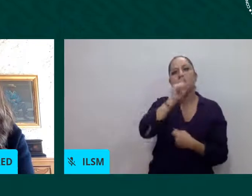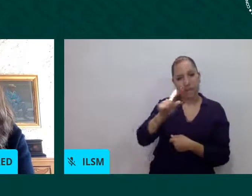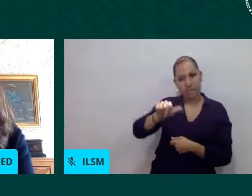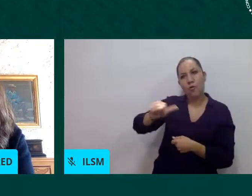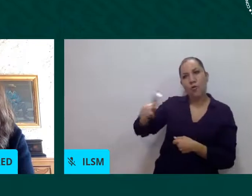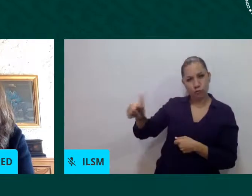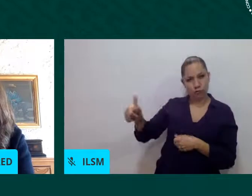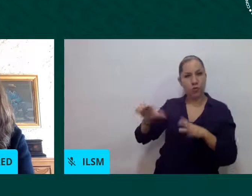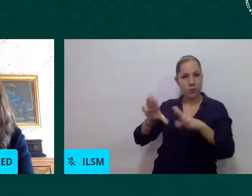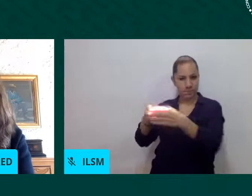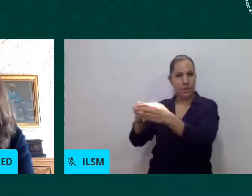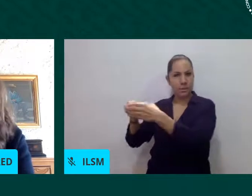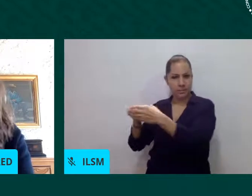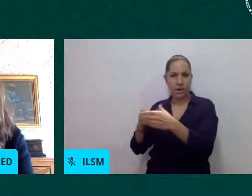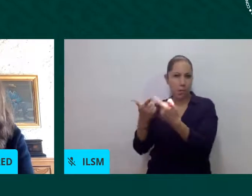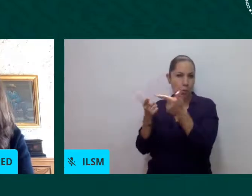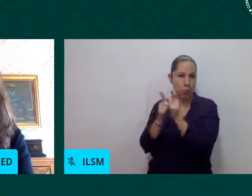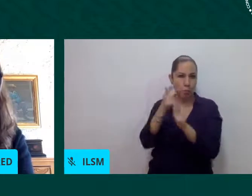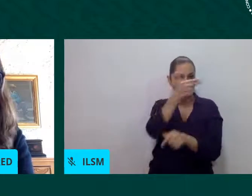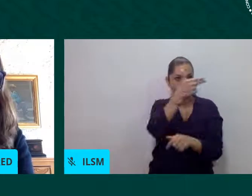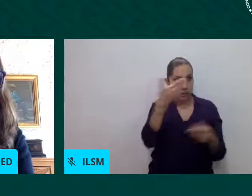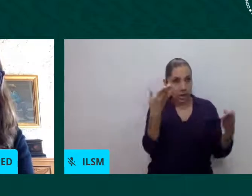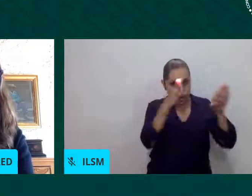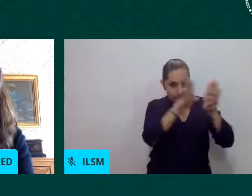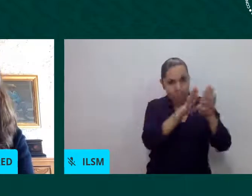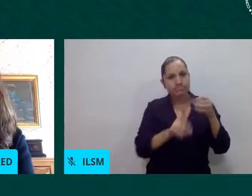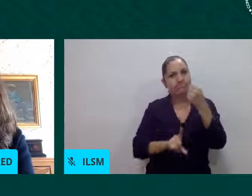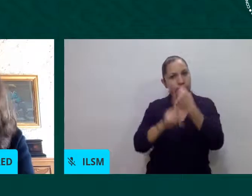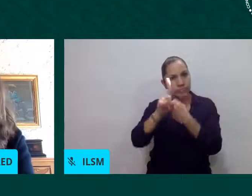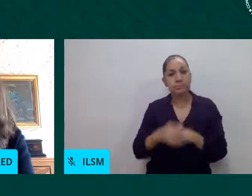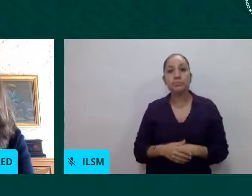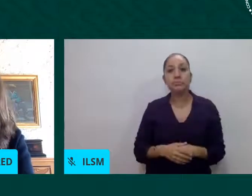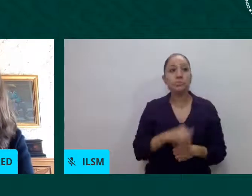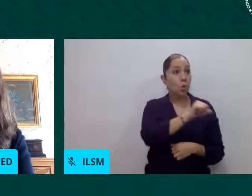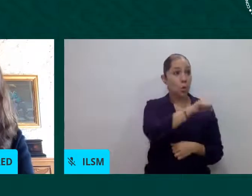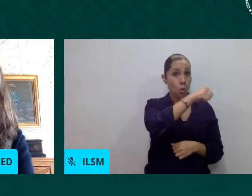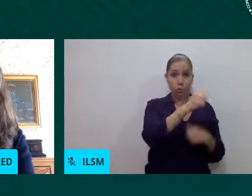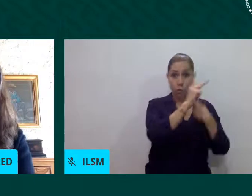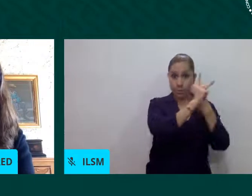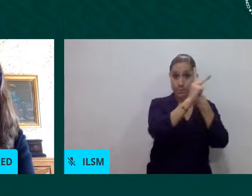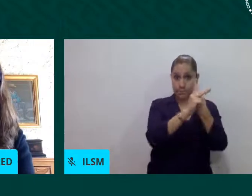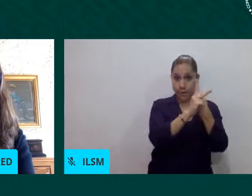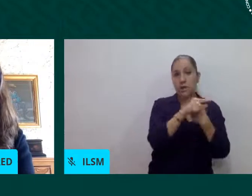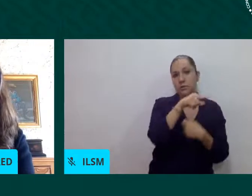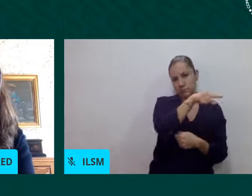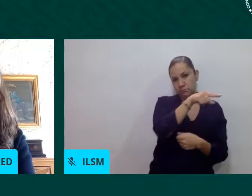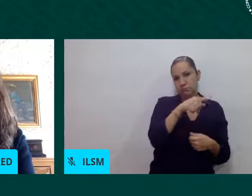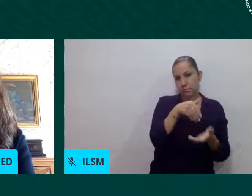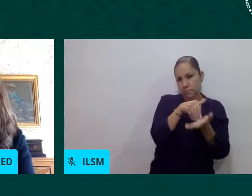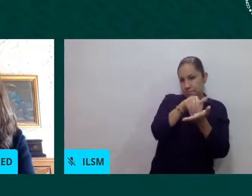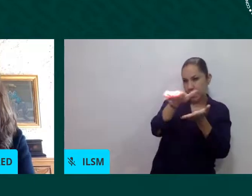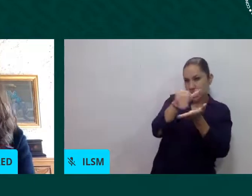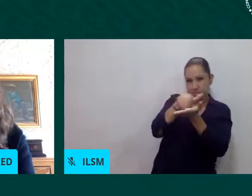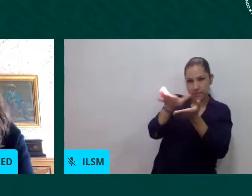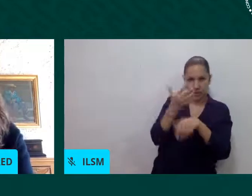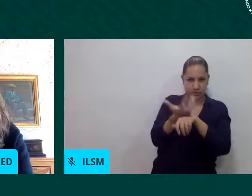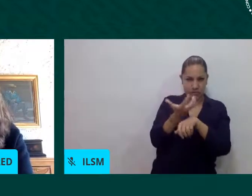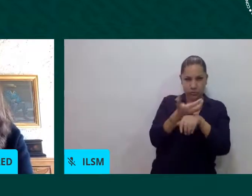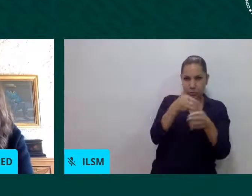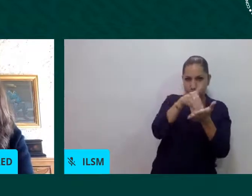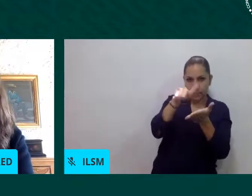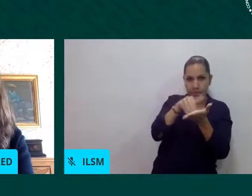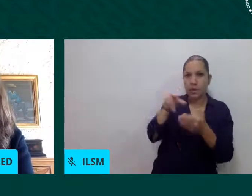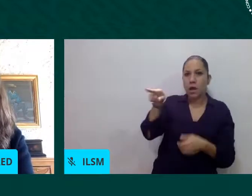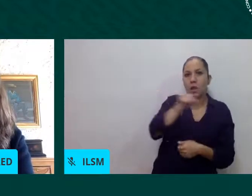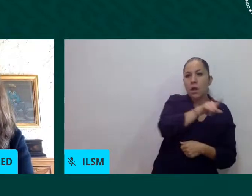con nacionales que han sido repatriados por Estados Unidos, por lo que se han quedado varados en las fronteras. Un contacto con el resto de la comunidad sin atención